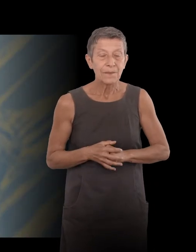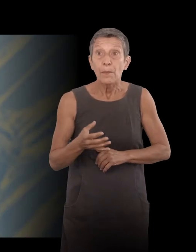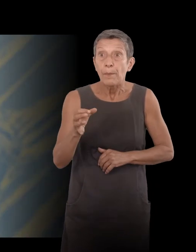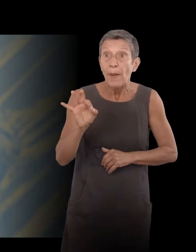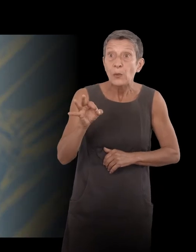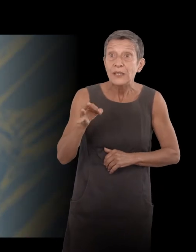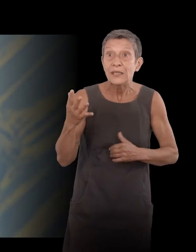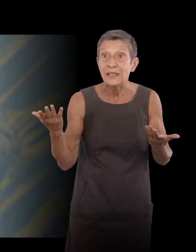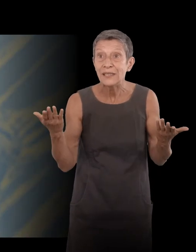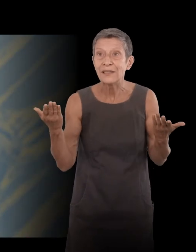he said, there is that